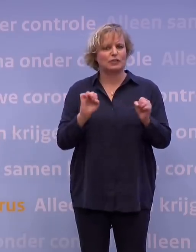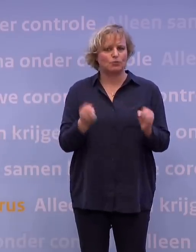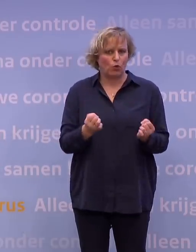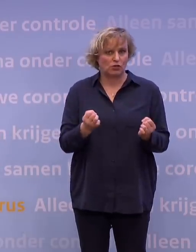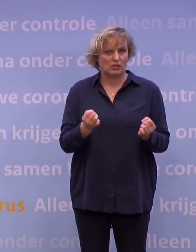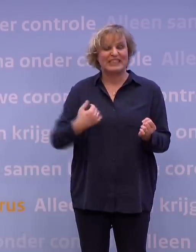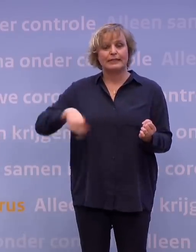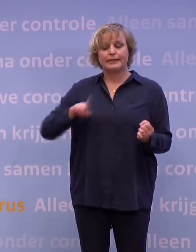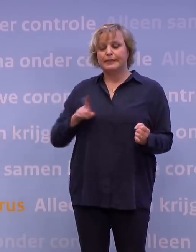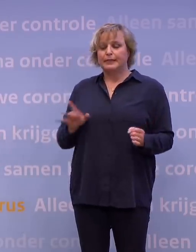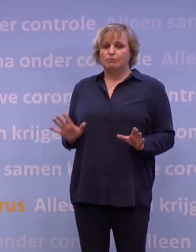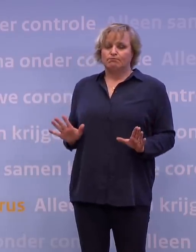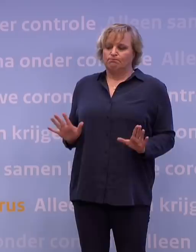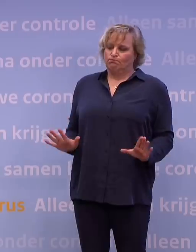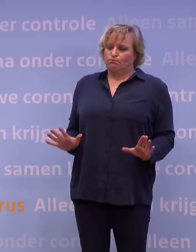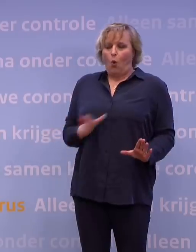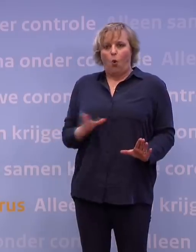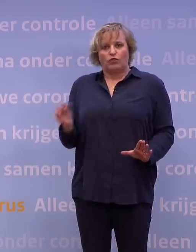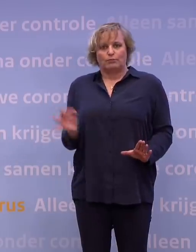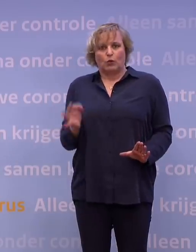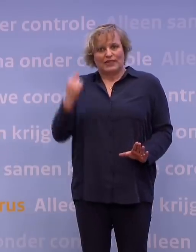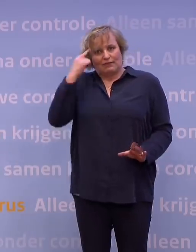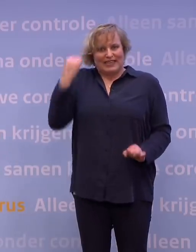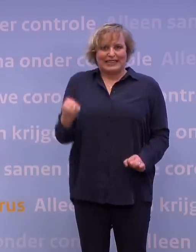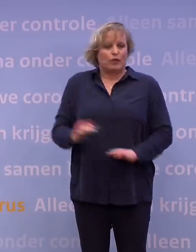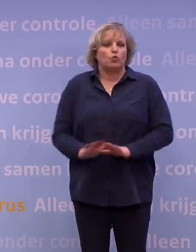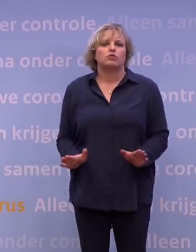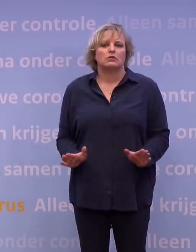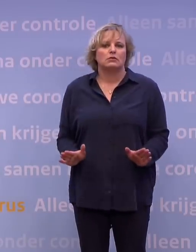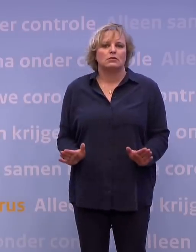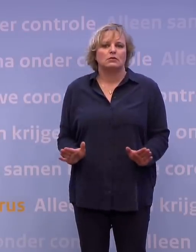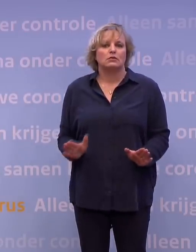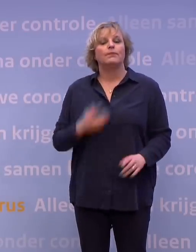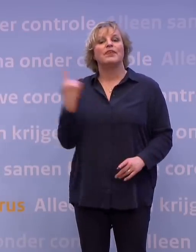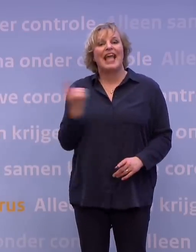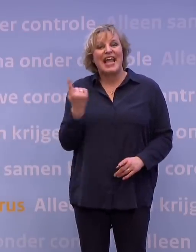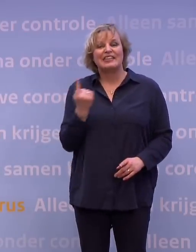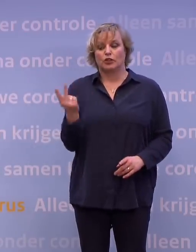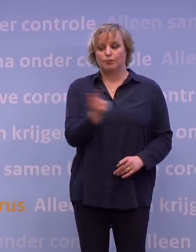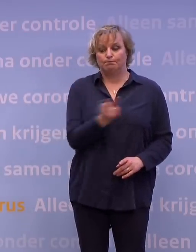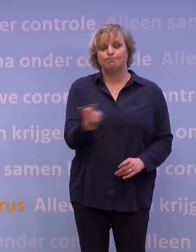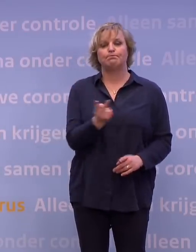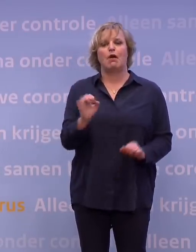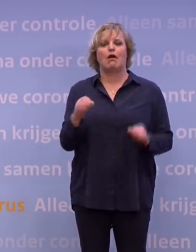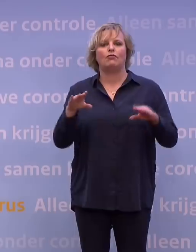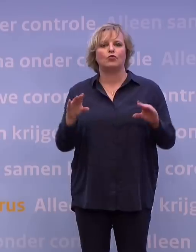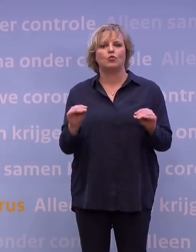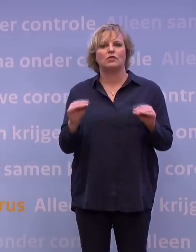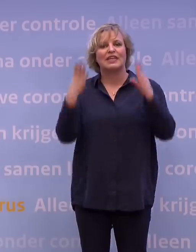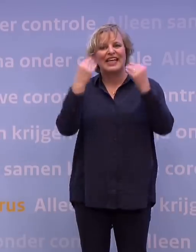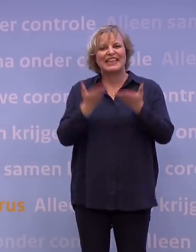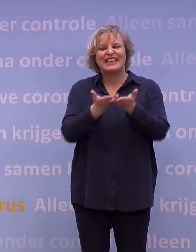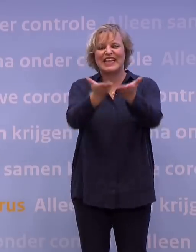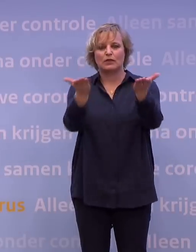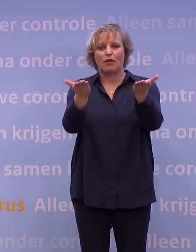luxe om dingen honderd procent zeker te weten. Het enige wat wij kunnen doen is tegen Nederland en ook